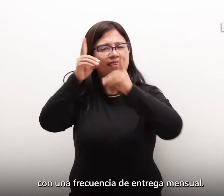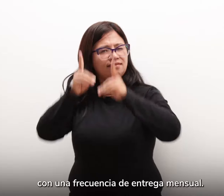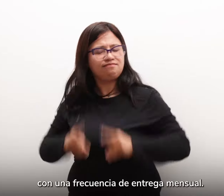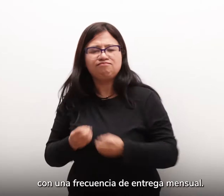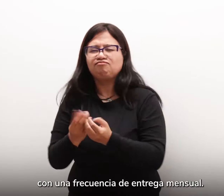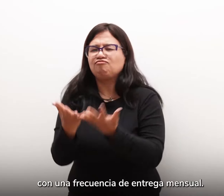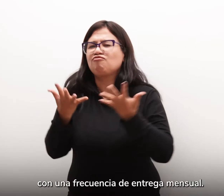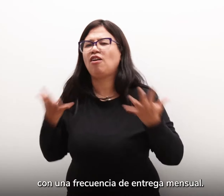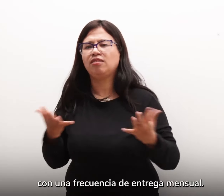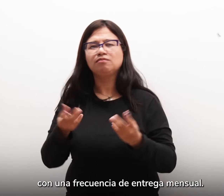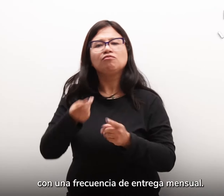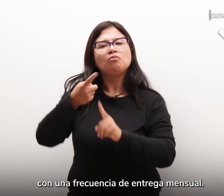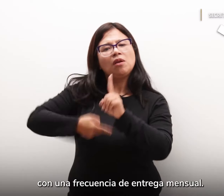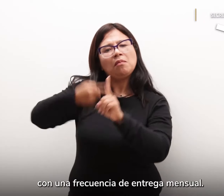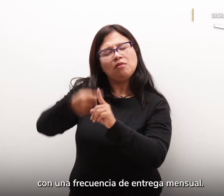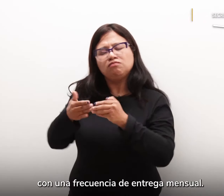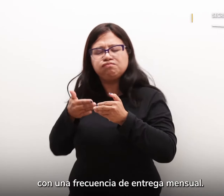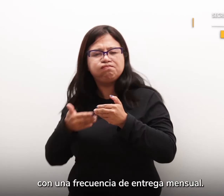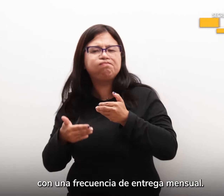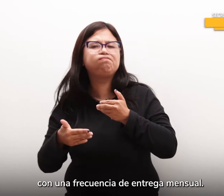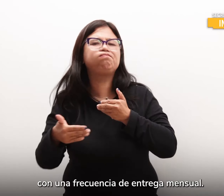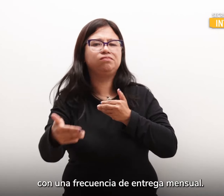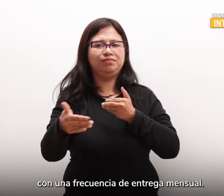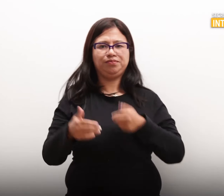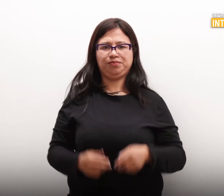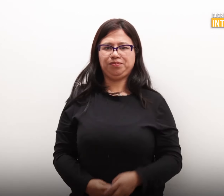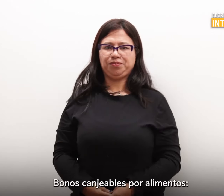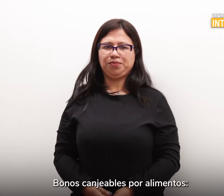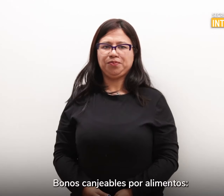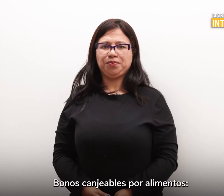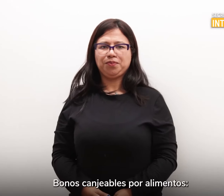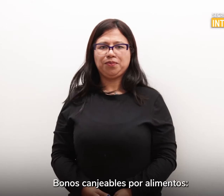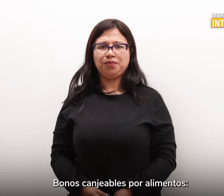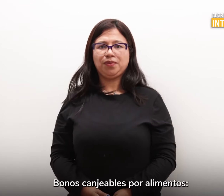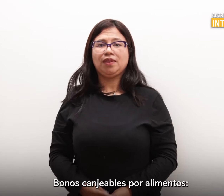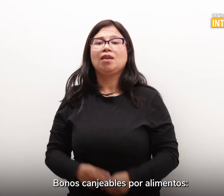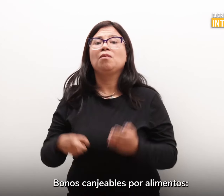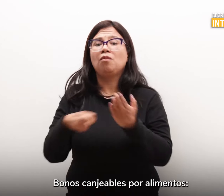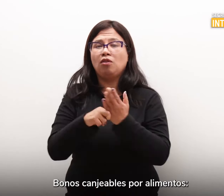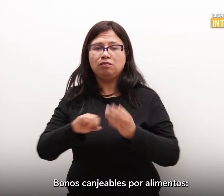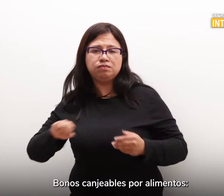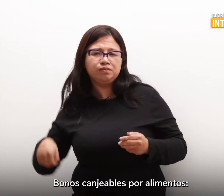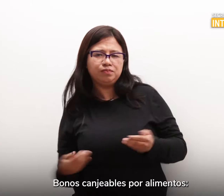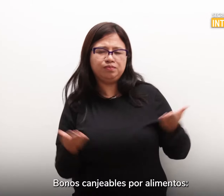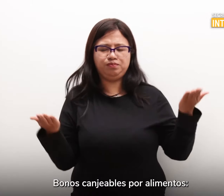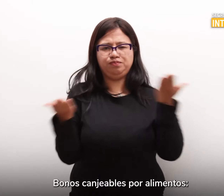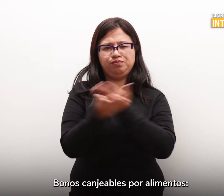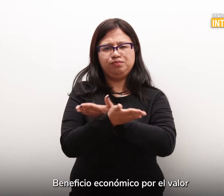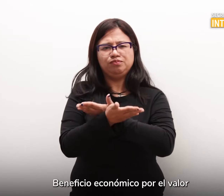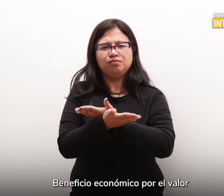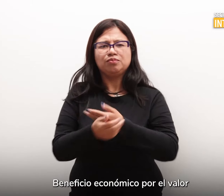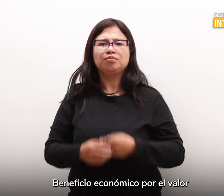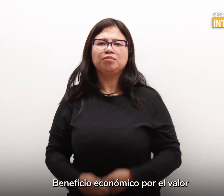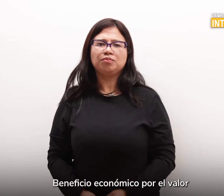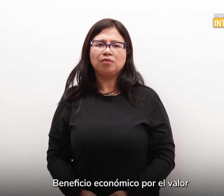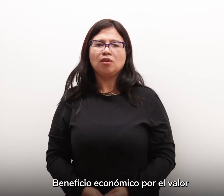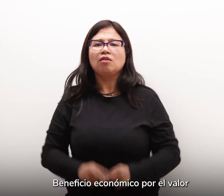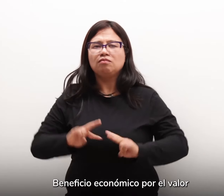con una frecuencia de entrega mensual. 7. Bonos canjeables por alimentos. 8. Beneficio económico